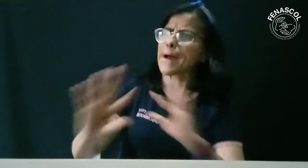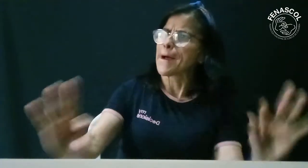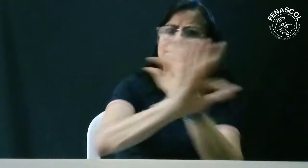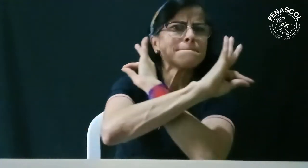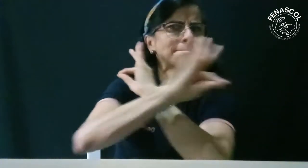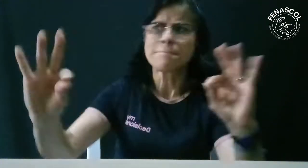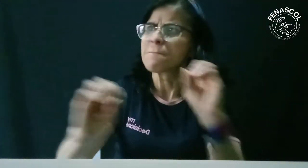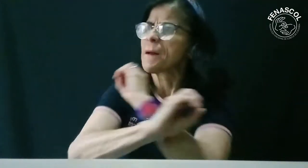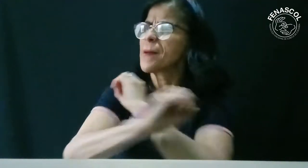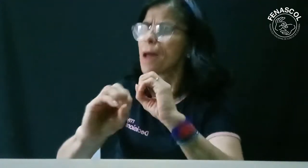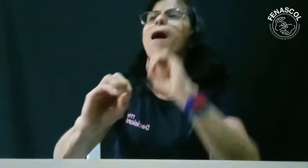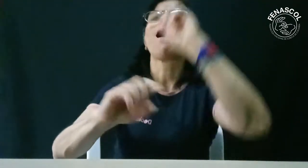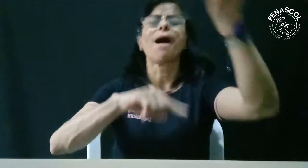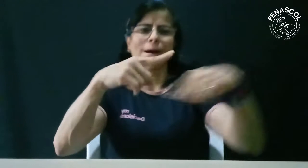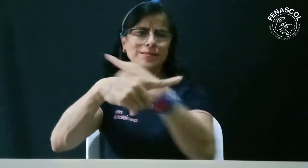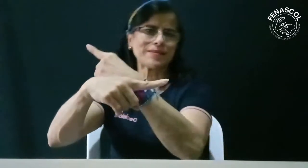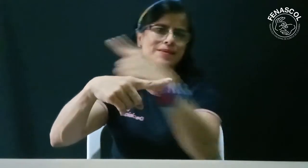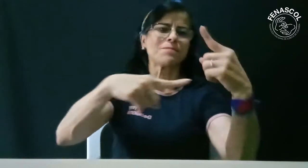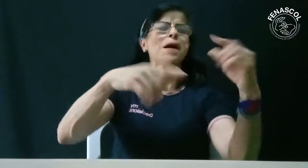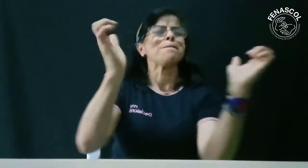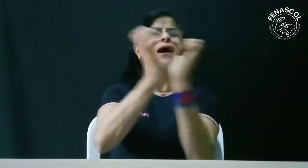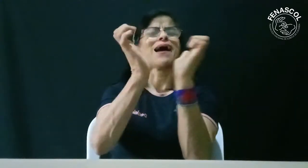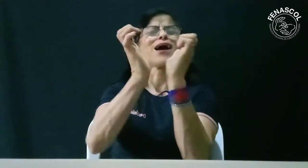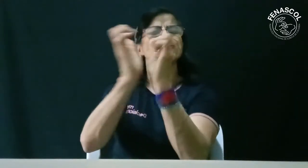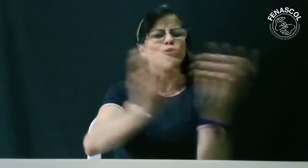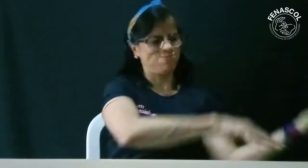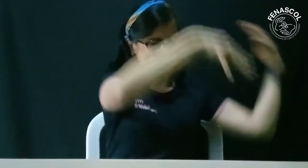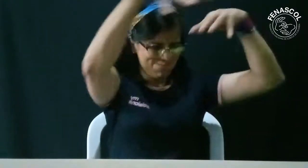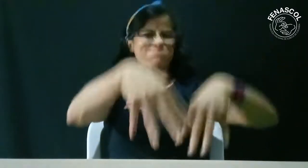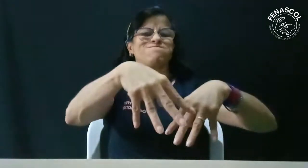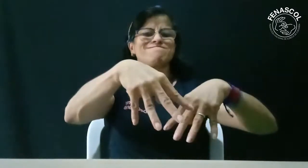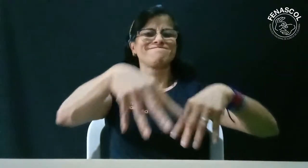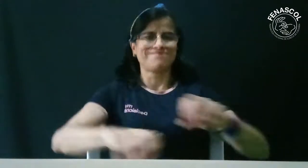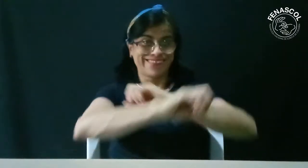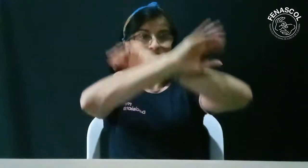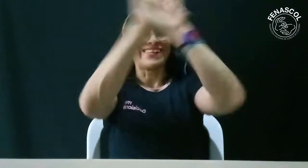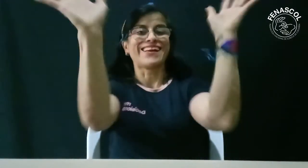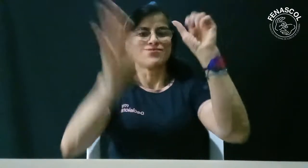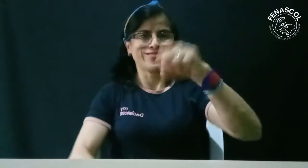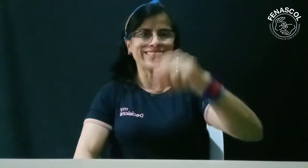no tenerla, en las primeras semanas de mayo se realizaría un plantón. De seguro que sí lo recuerdan.